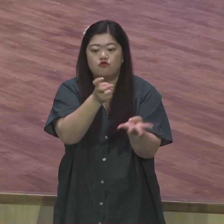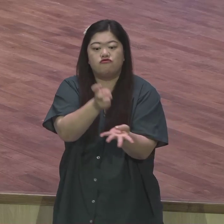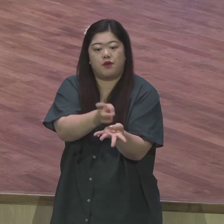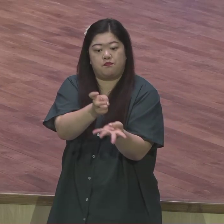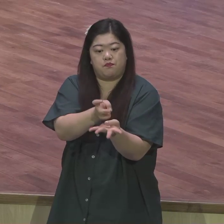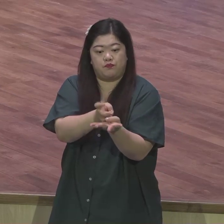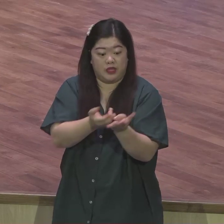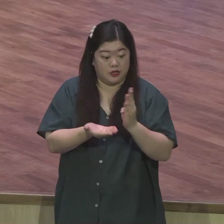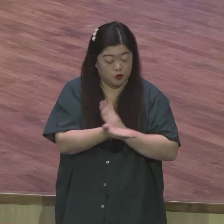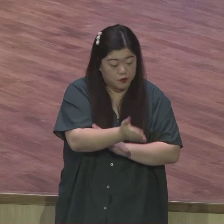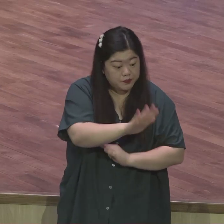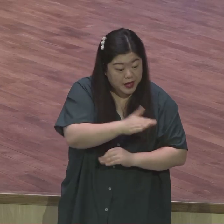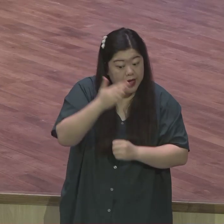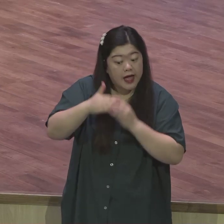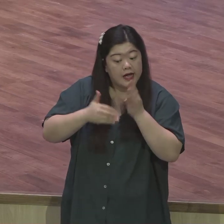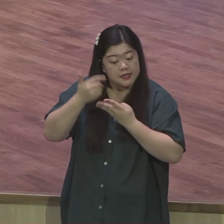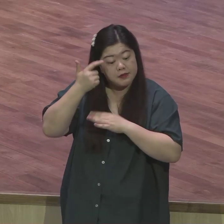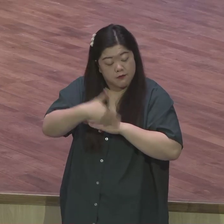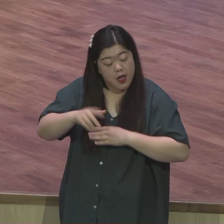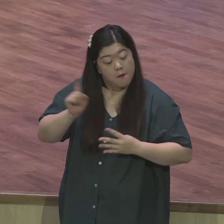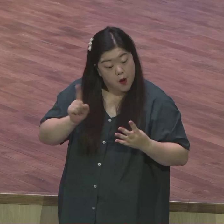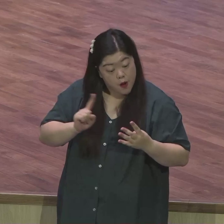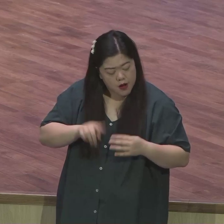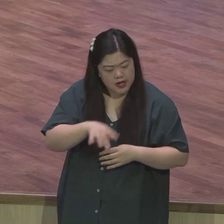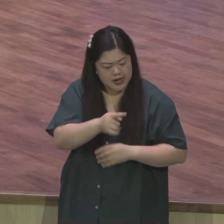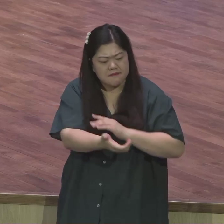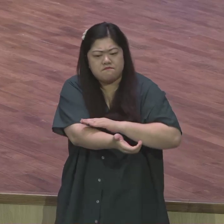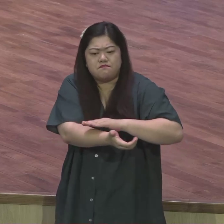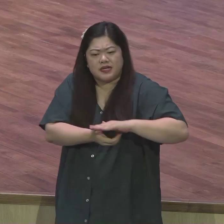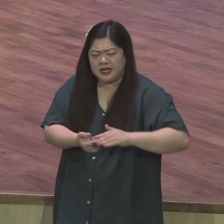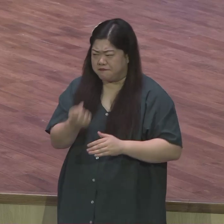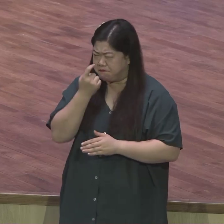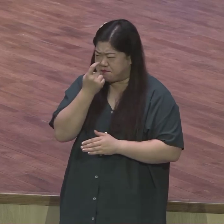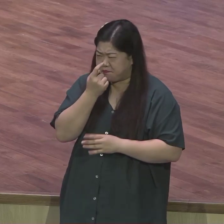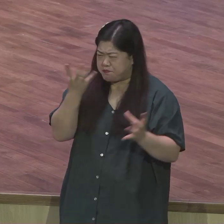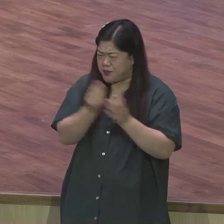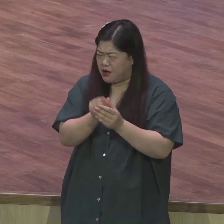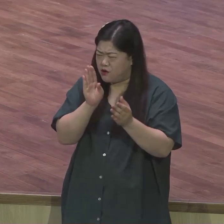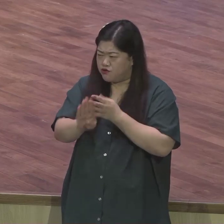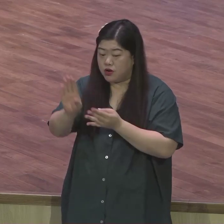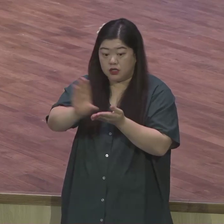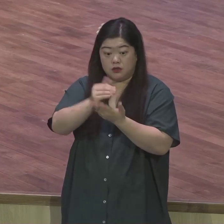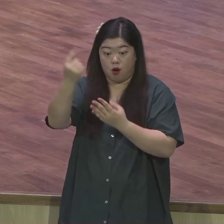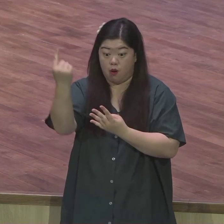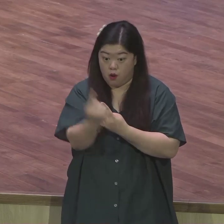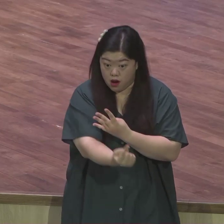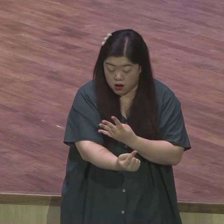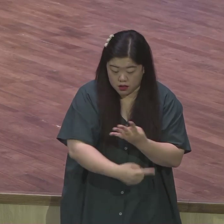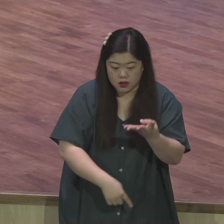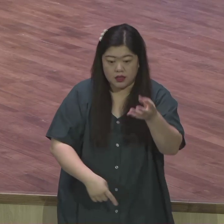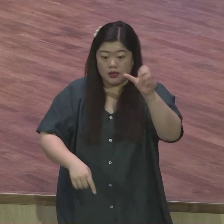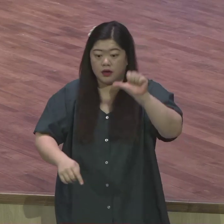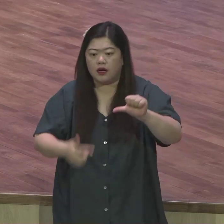뜻이 무엇인지를 먼저 배우고 알 수 있는 자리에 있게 했고 예배라고 하는 하나님 앞에 나가